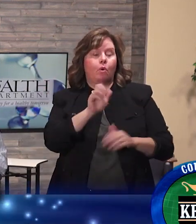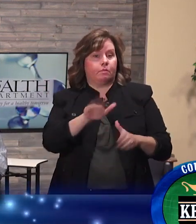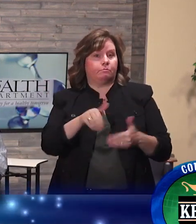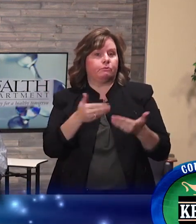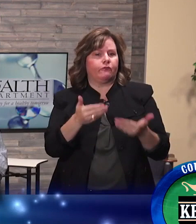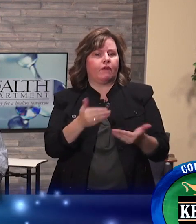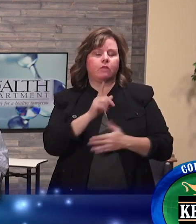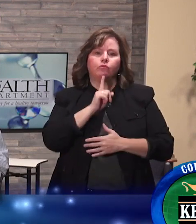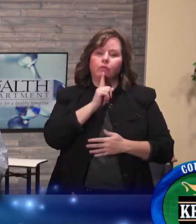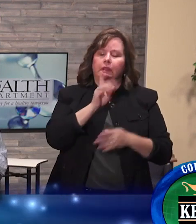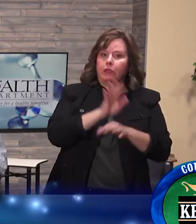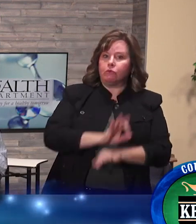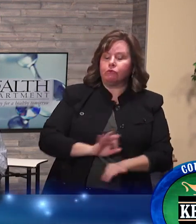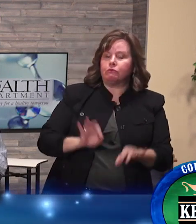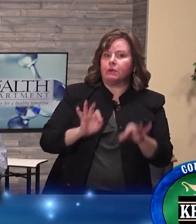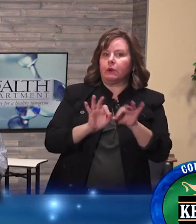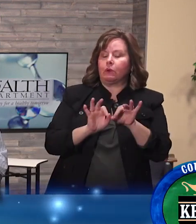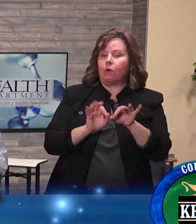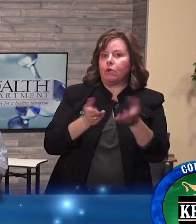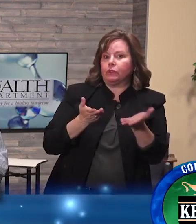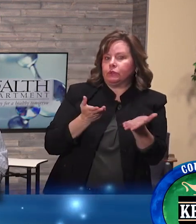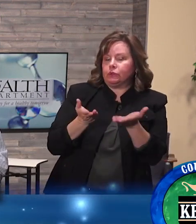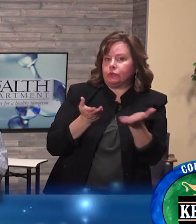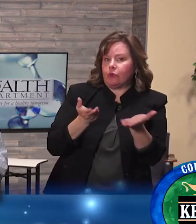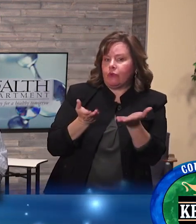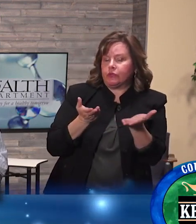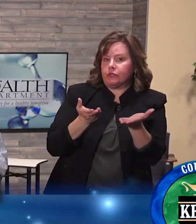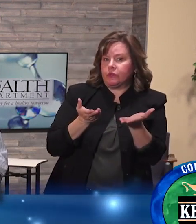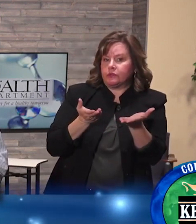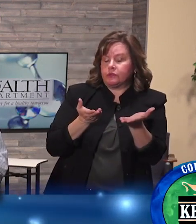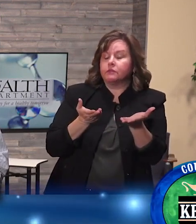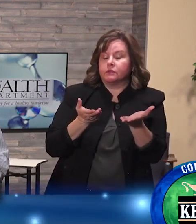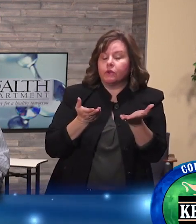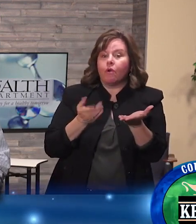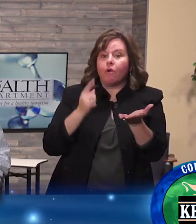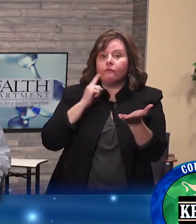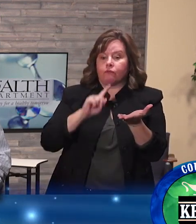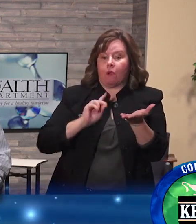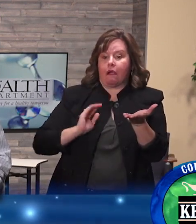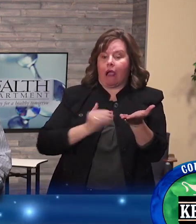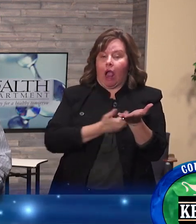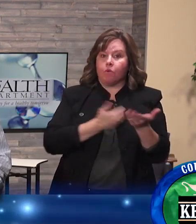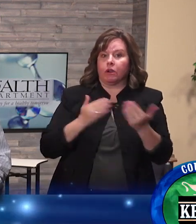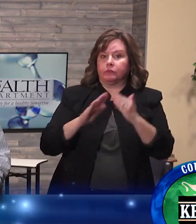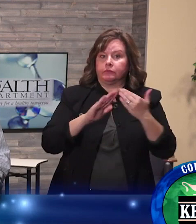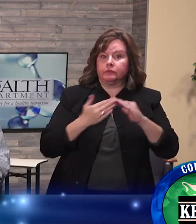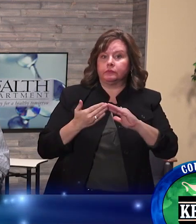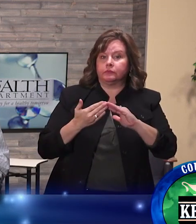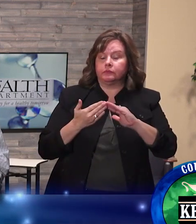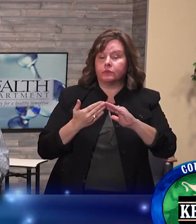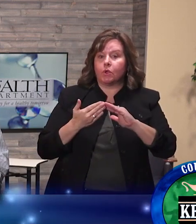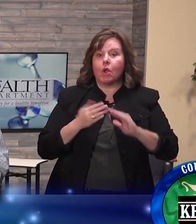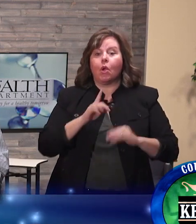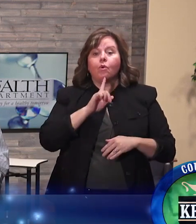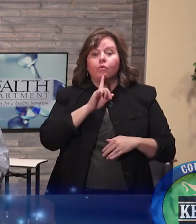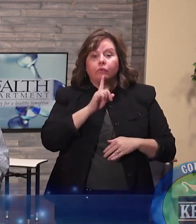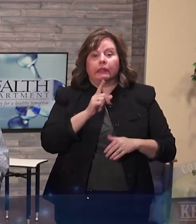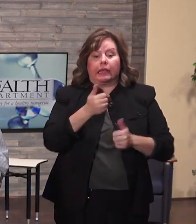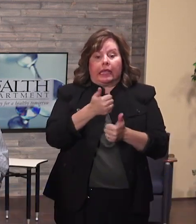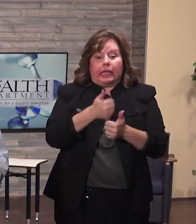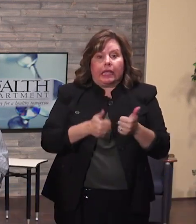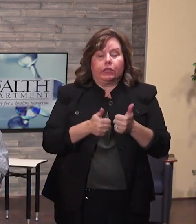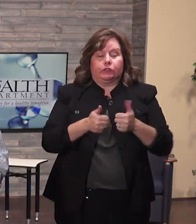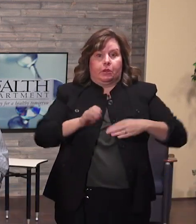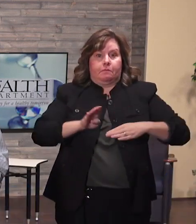comienzo de esos síntomas se desarrollaron. También quiero recordar a los empleadores que están proporcionando